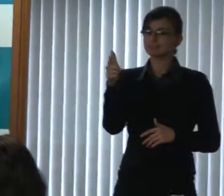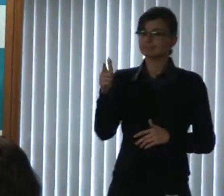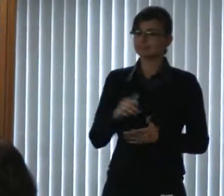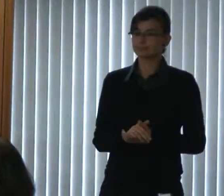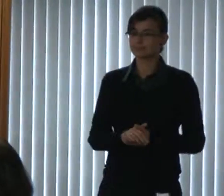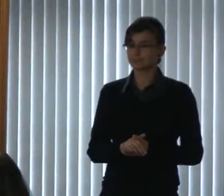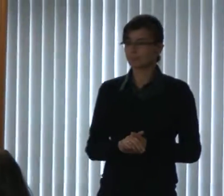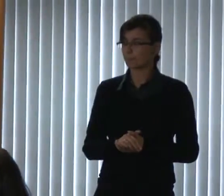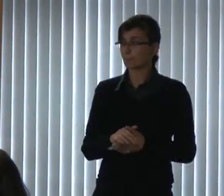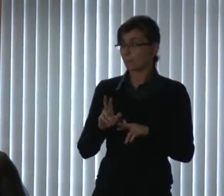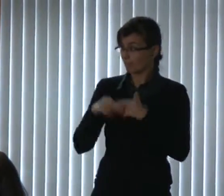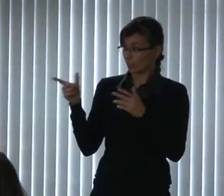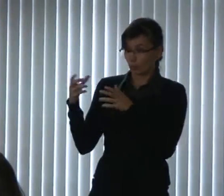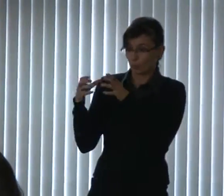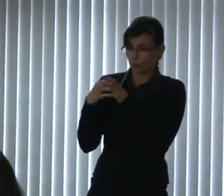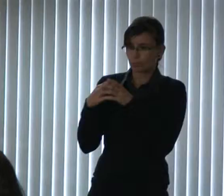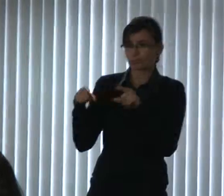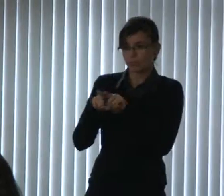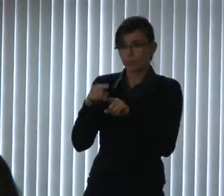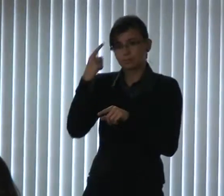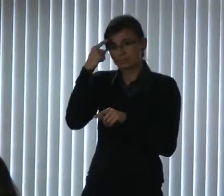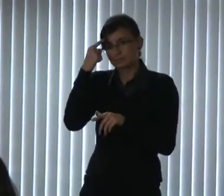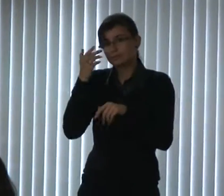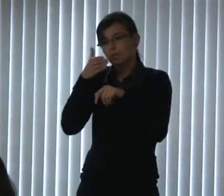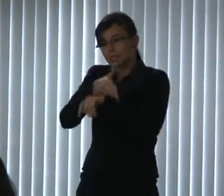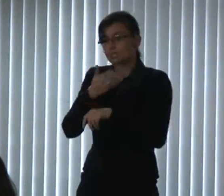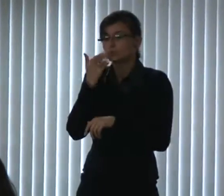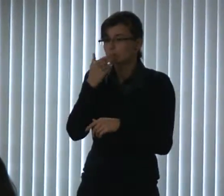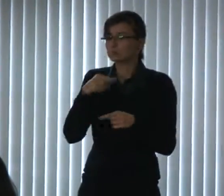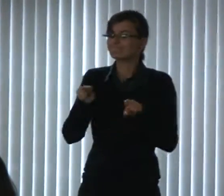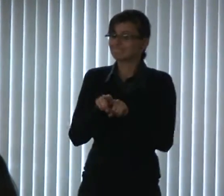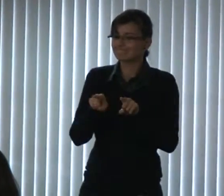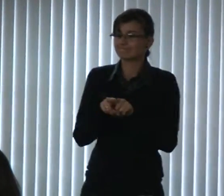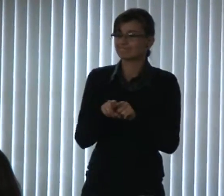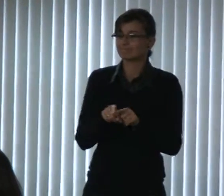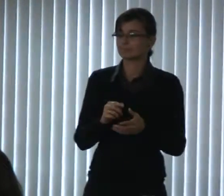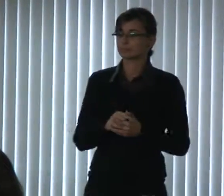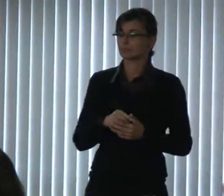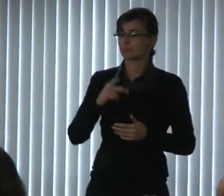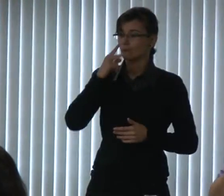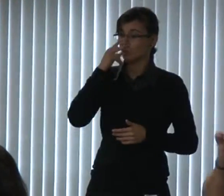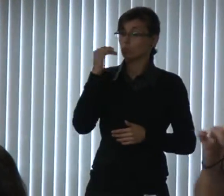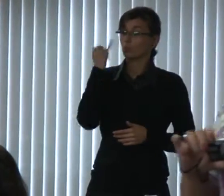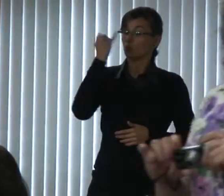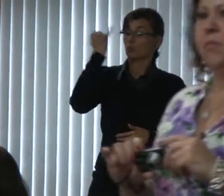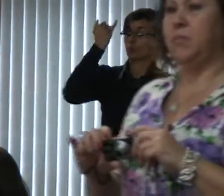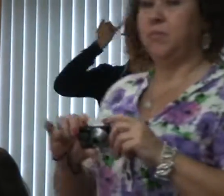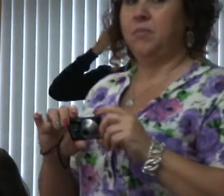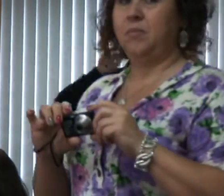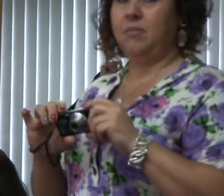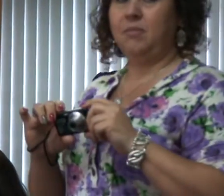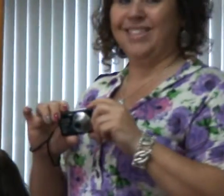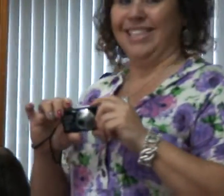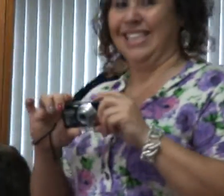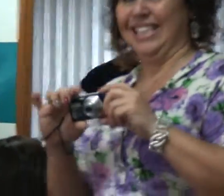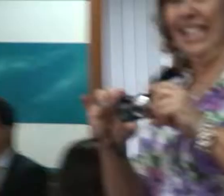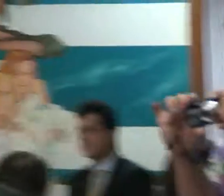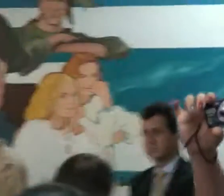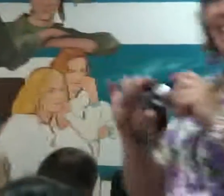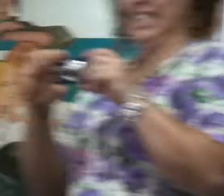coisa que pode ser feita. Agora, eu acho que o mais importante que ela pode ser feita, que ela deve fazer, é ajudar a